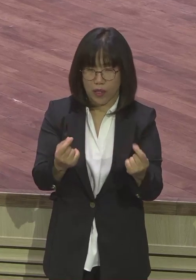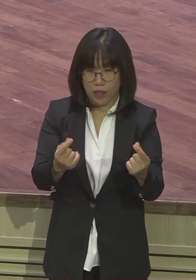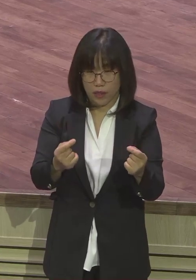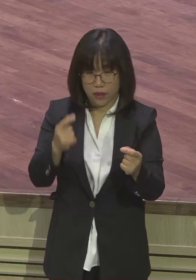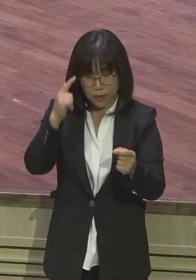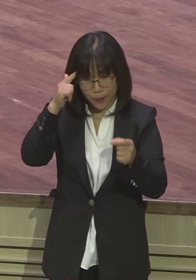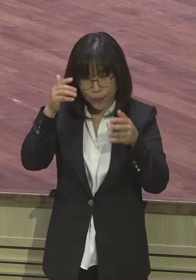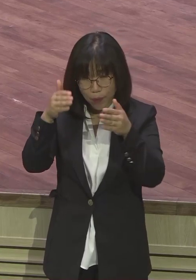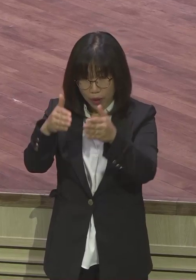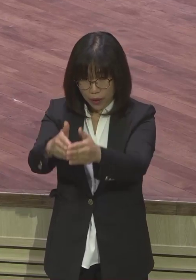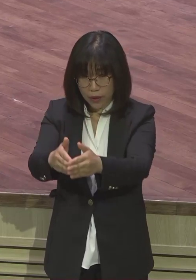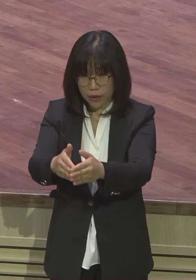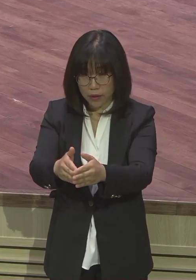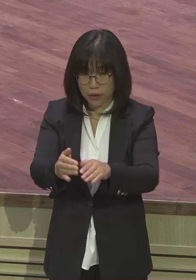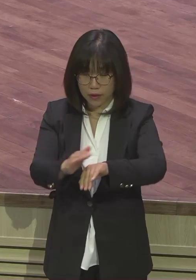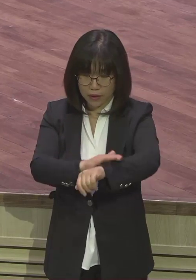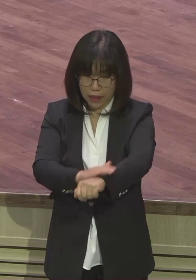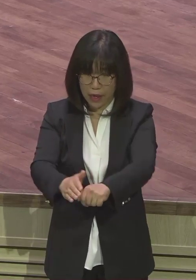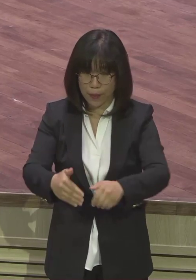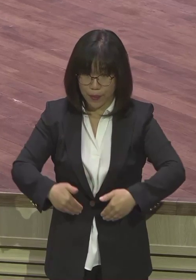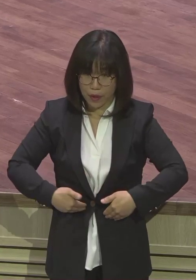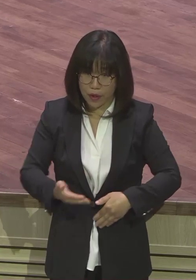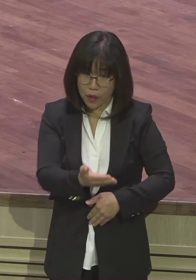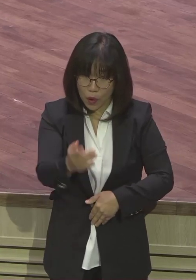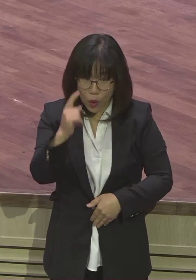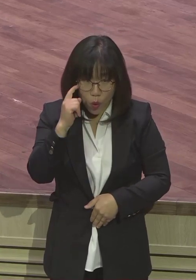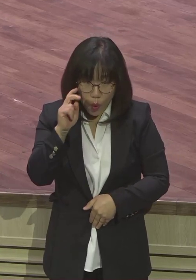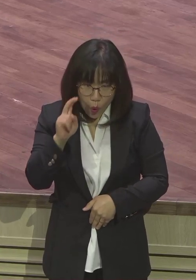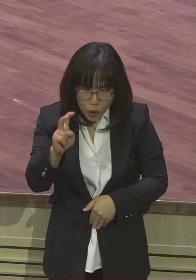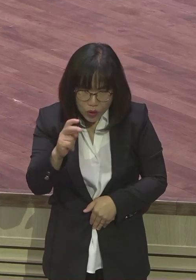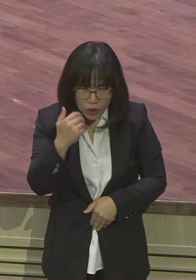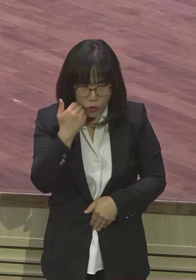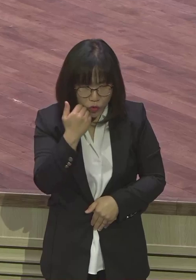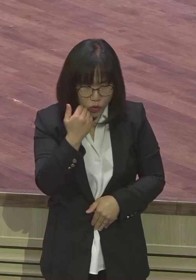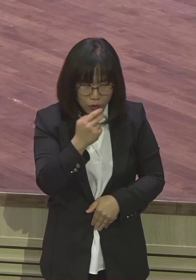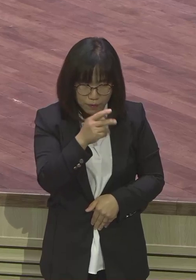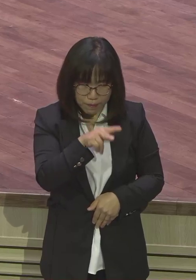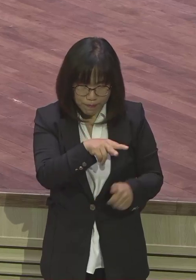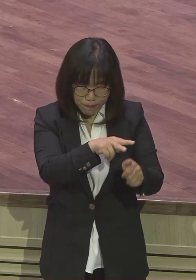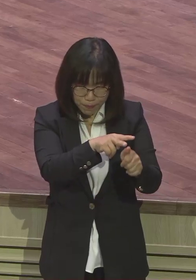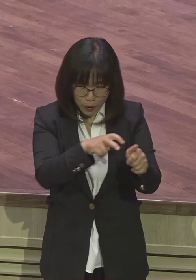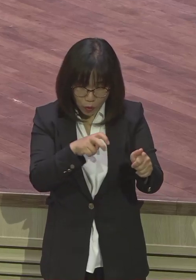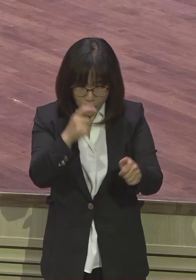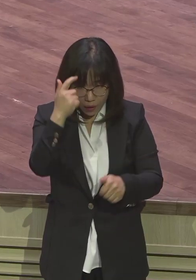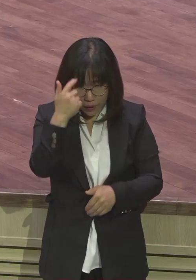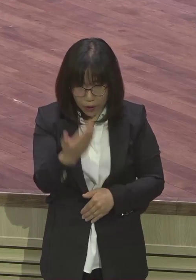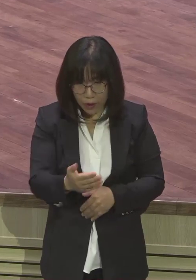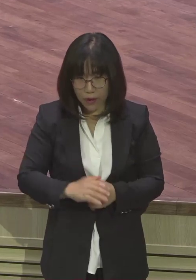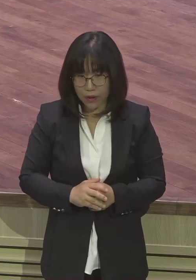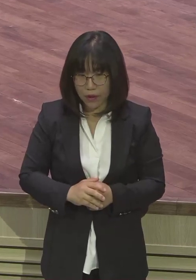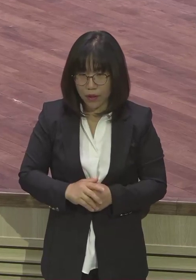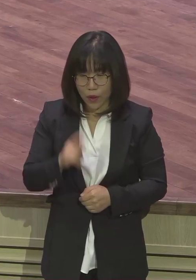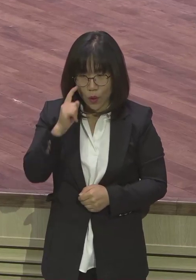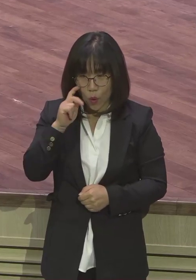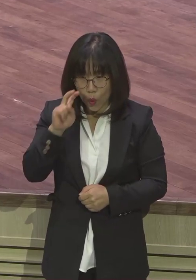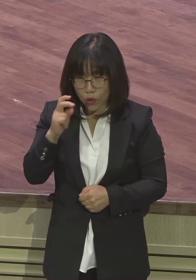혹시 여러분 가운데 아직도 누군가와 반목과 갈등 속에 있습니까? 막 미워하고